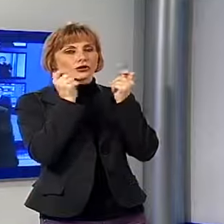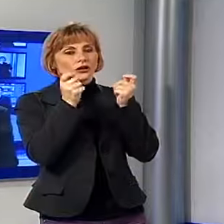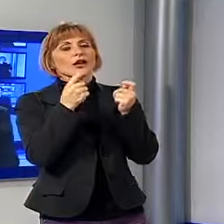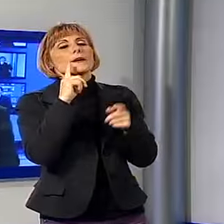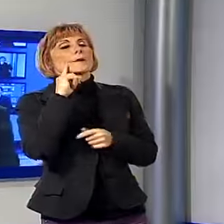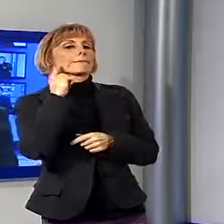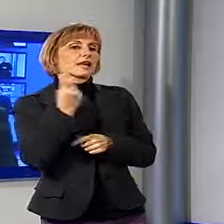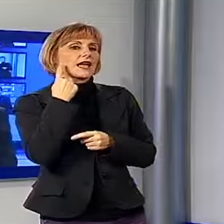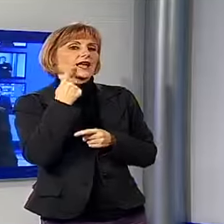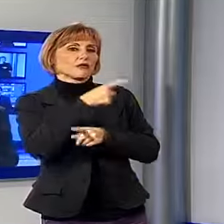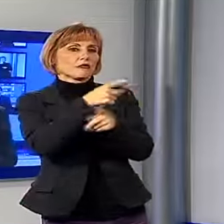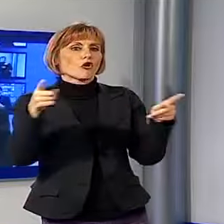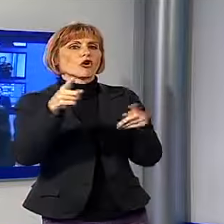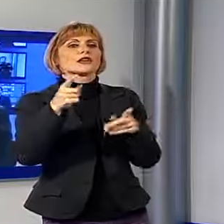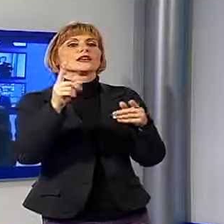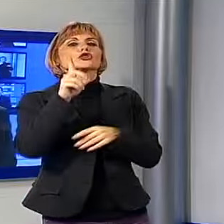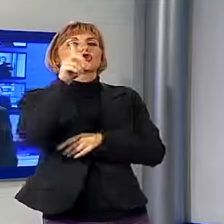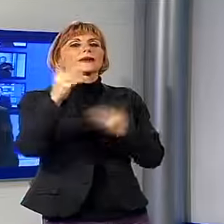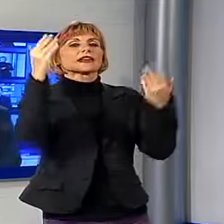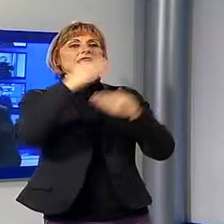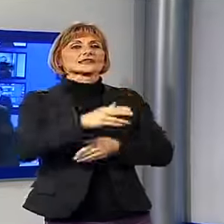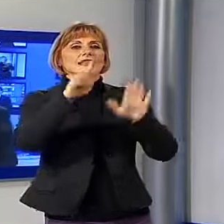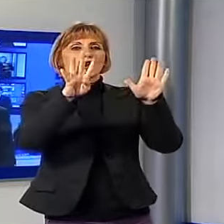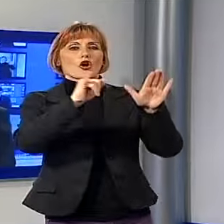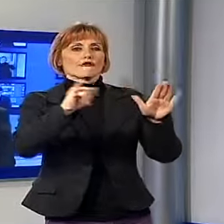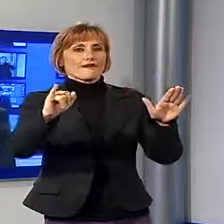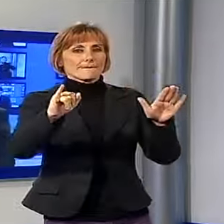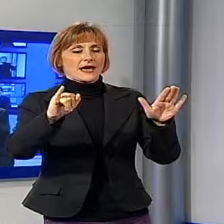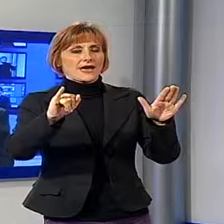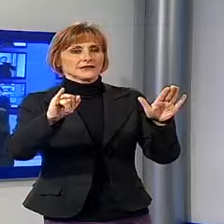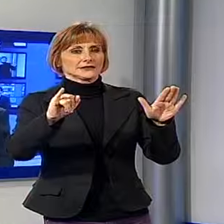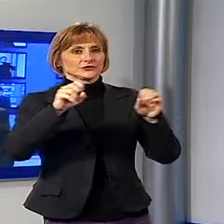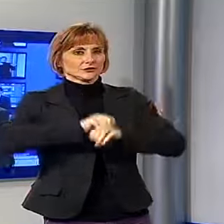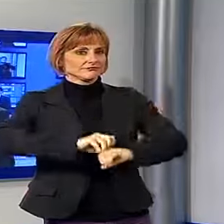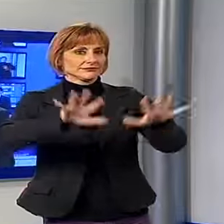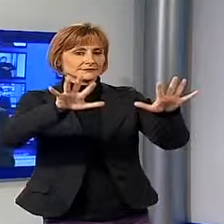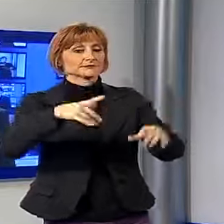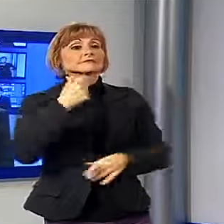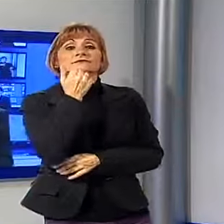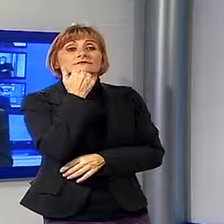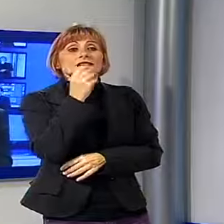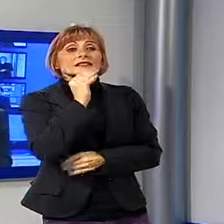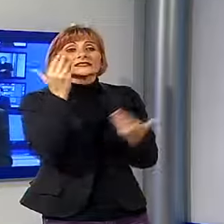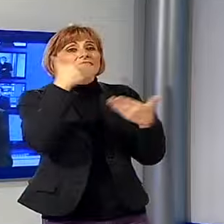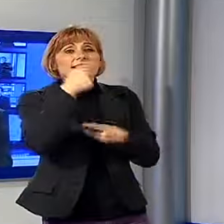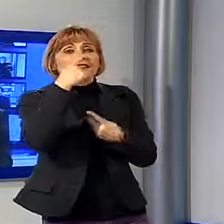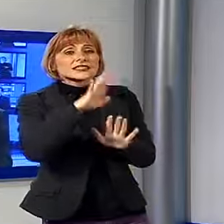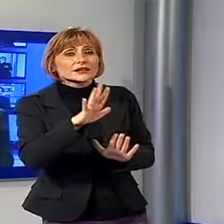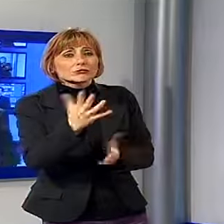domenica sera alle 21.30, se non fate parte dei fortunati e che serata sarà? È una serata